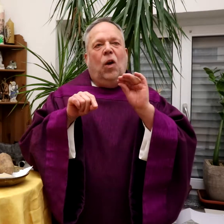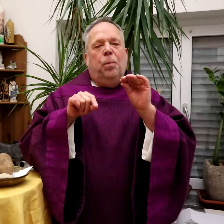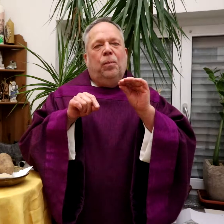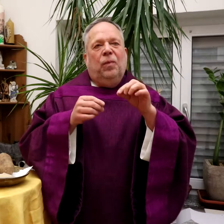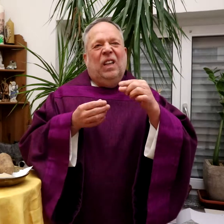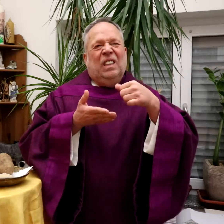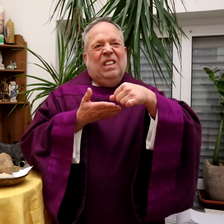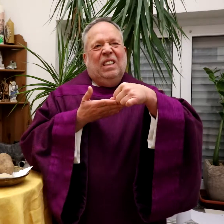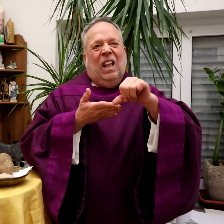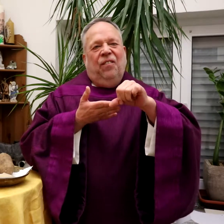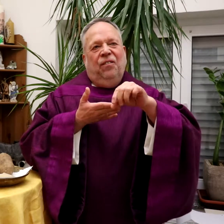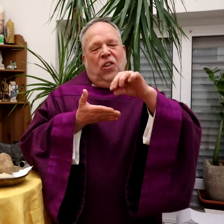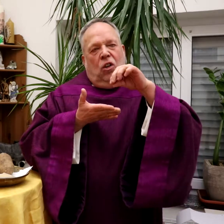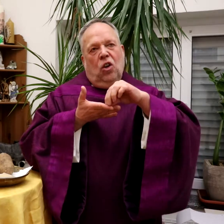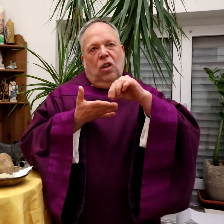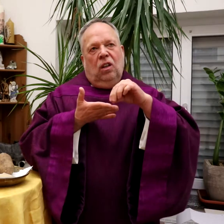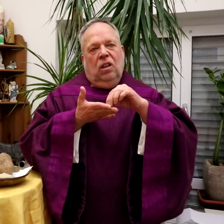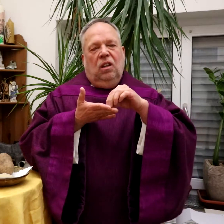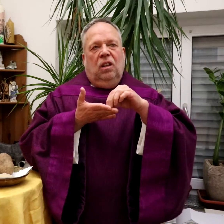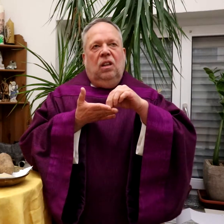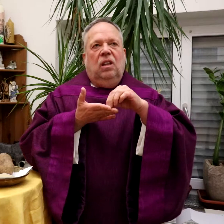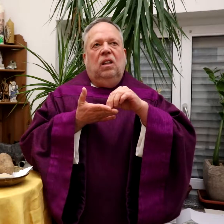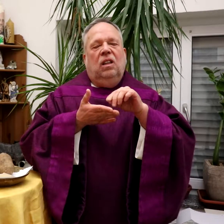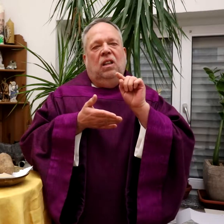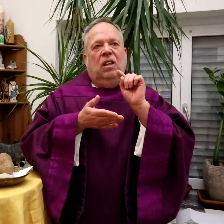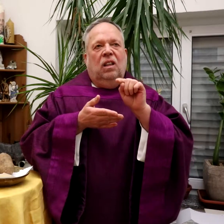das Gleichnis vom Senfkorn.